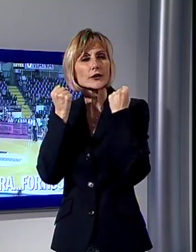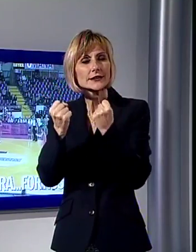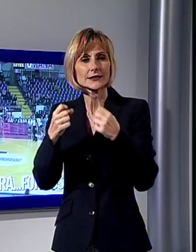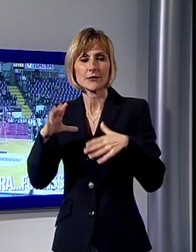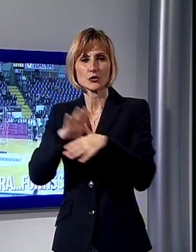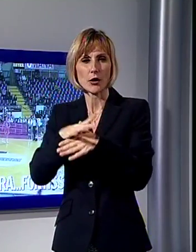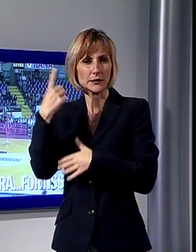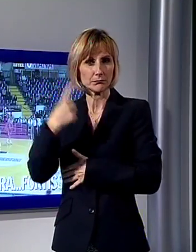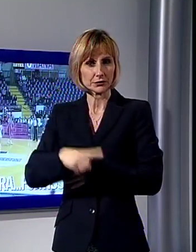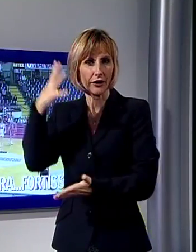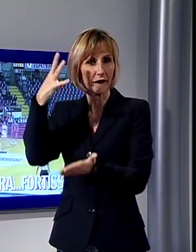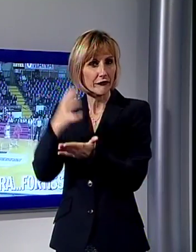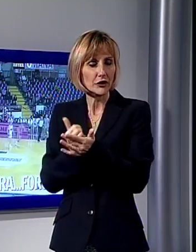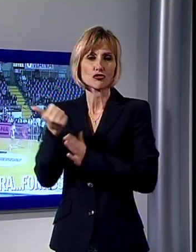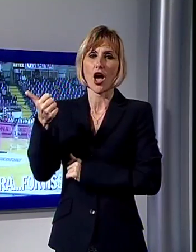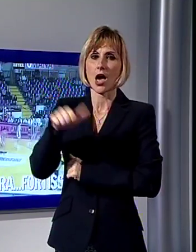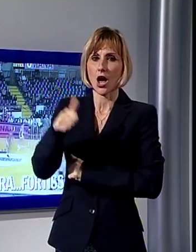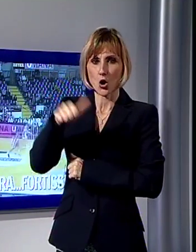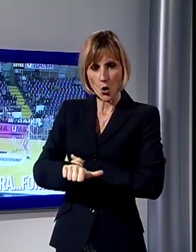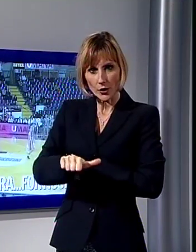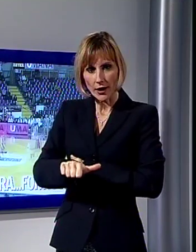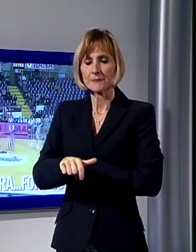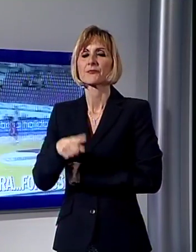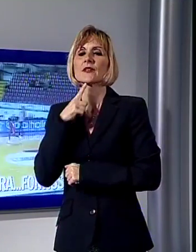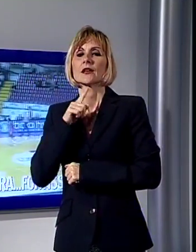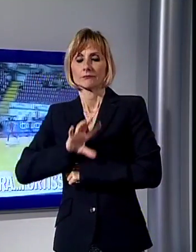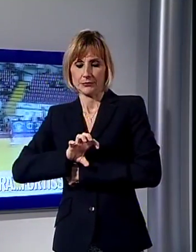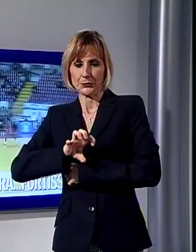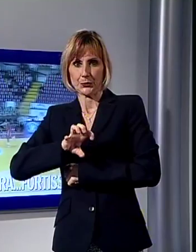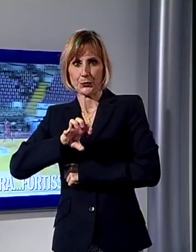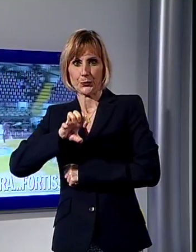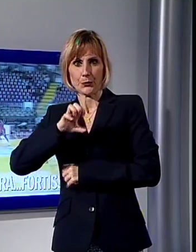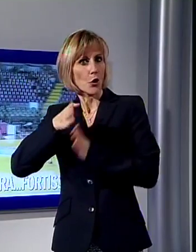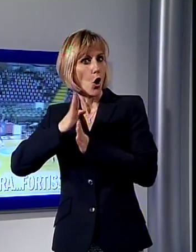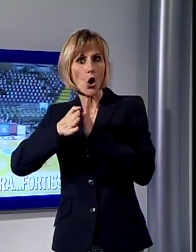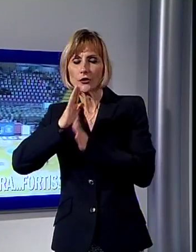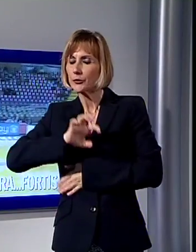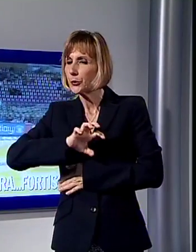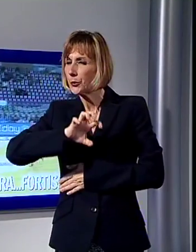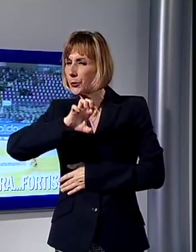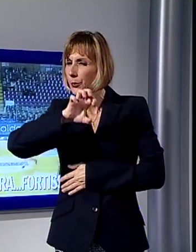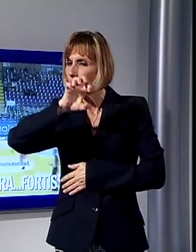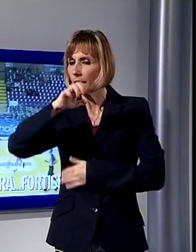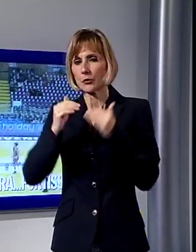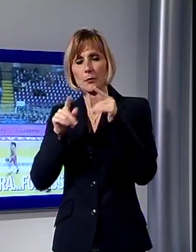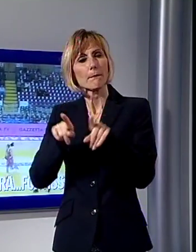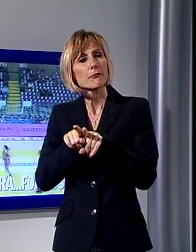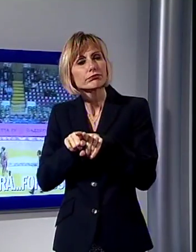espugna anche il difficile campo della Reier Venezia e continua la sua marcia al vertice della classifica a braccetto dello schio